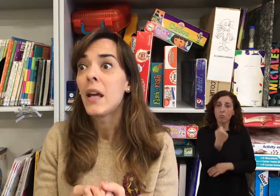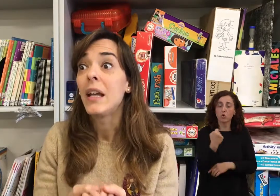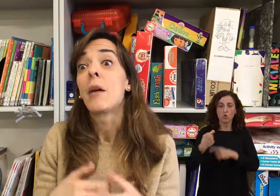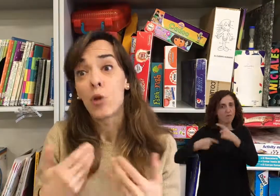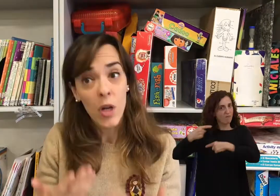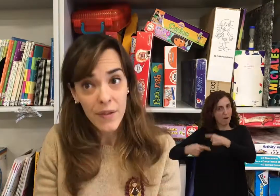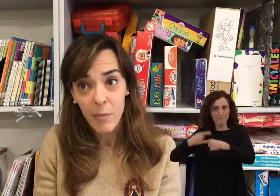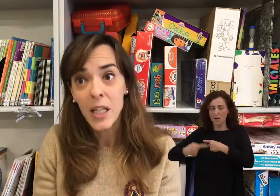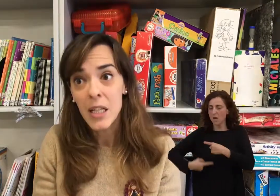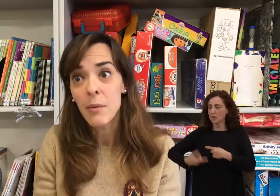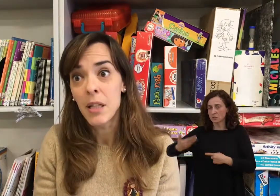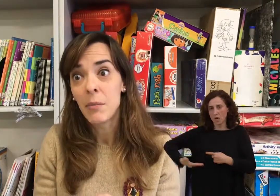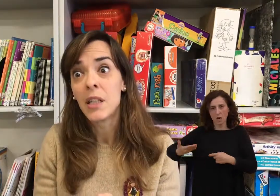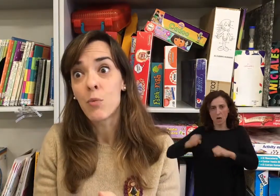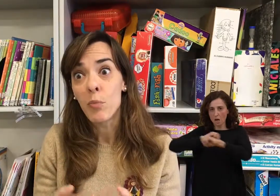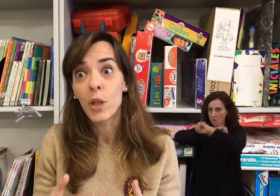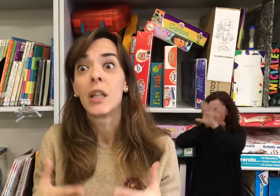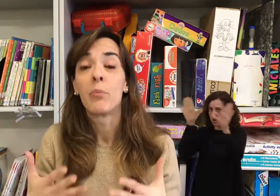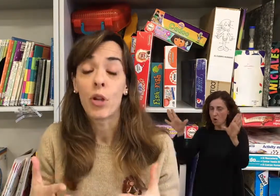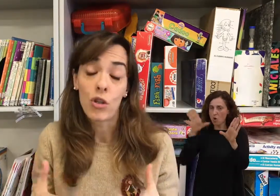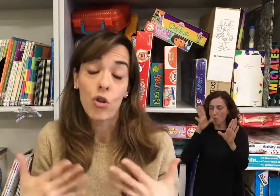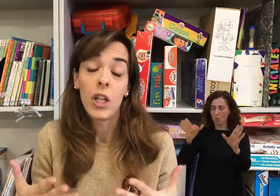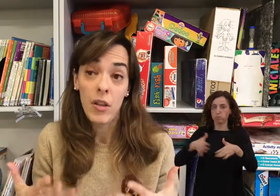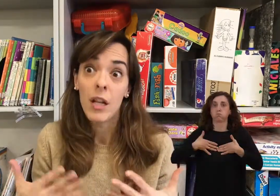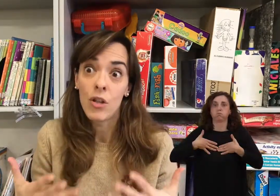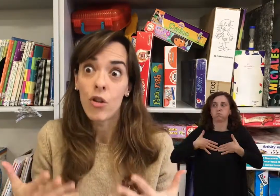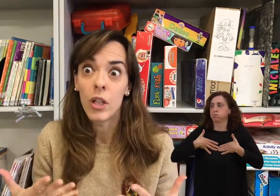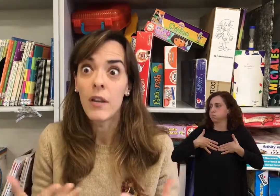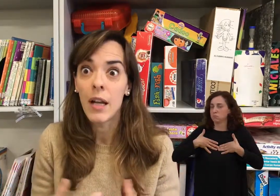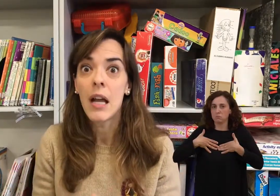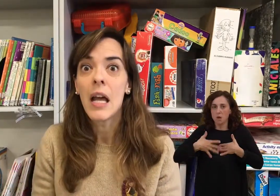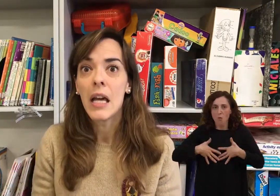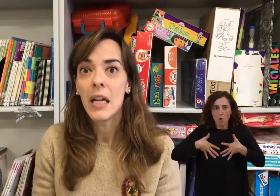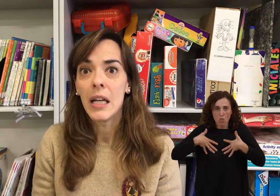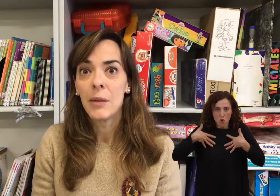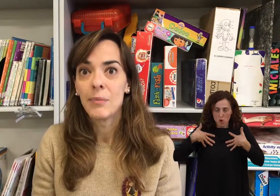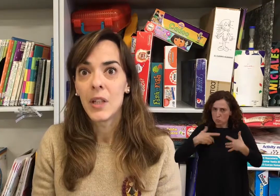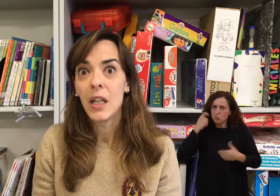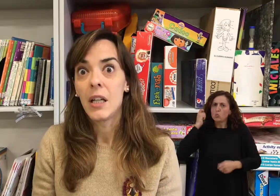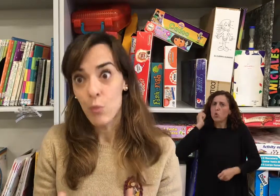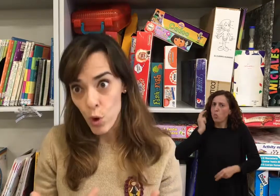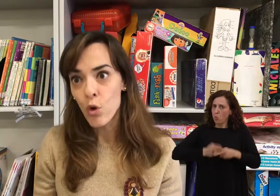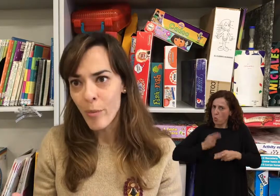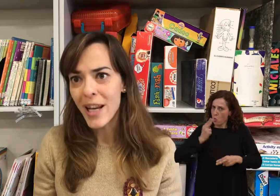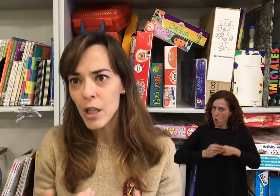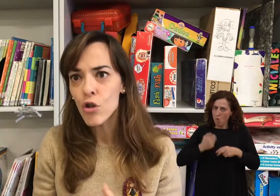el apoyo a las familias, que evidentemente es muy importante porque el choque inicial, el choque inicial es muy duro para ellos,